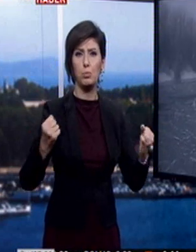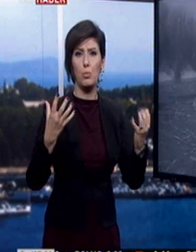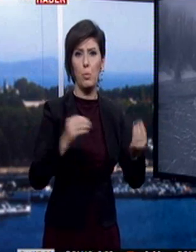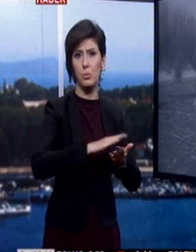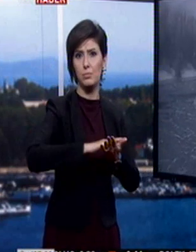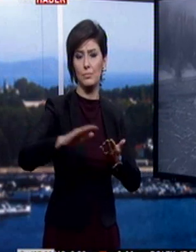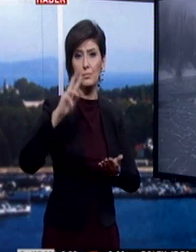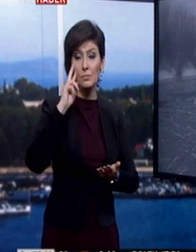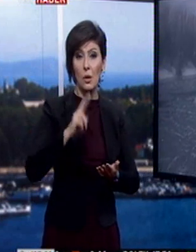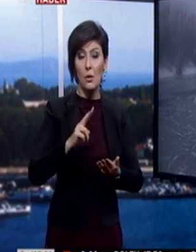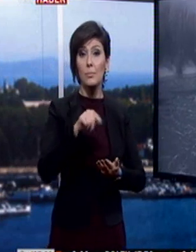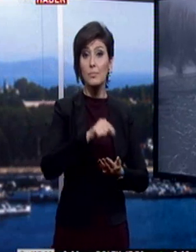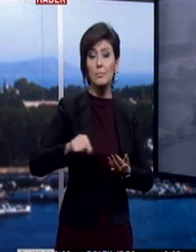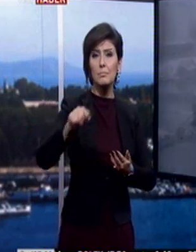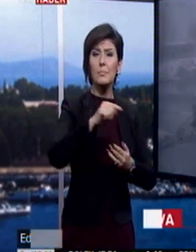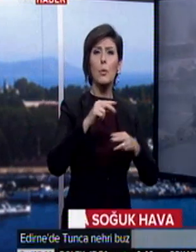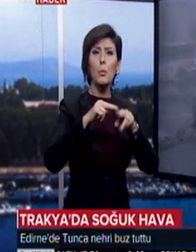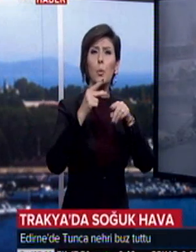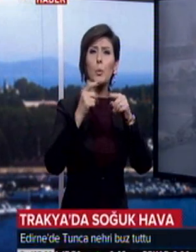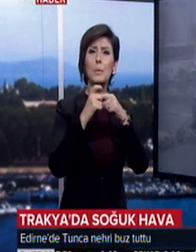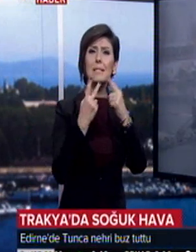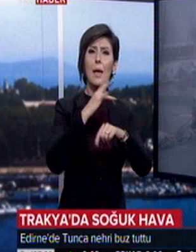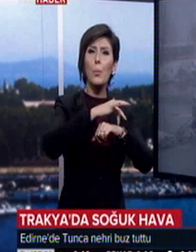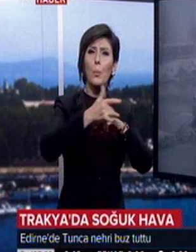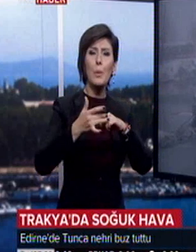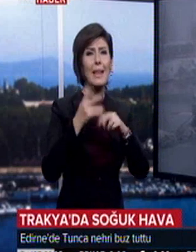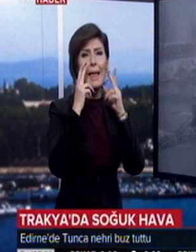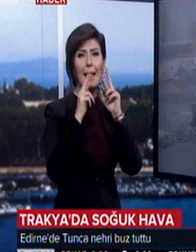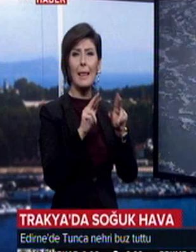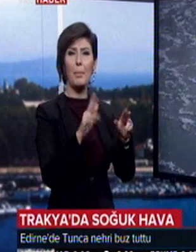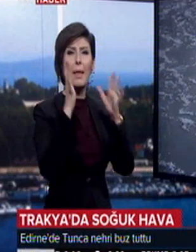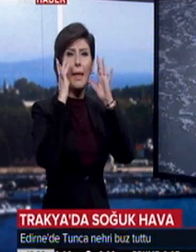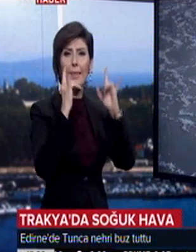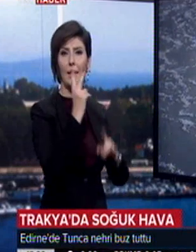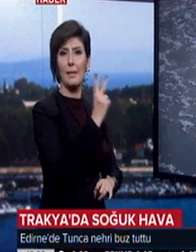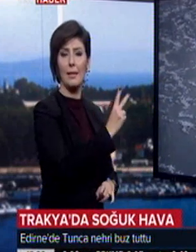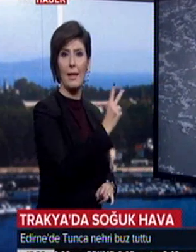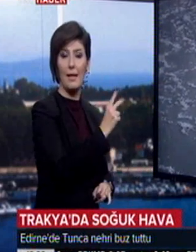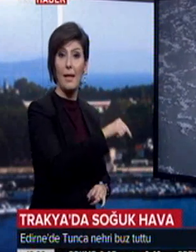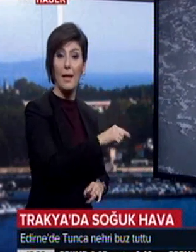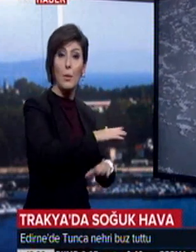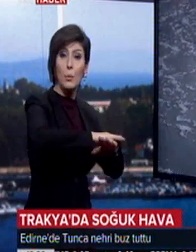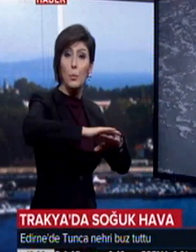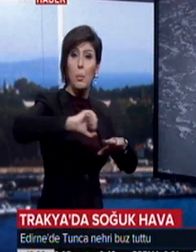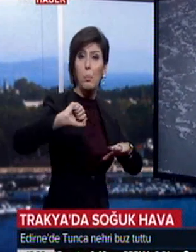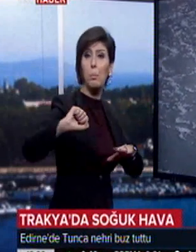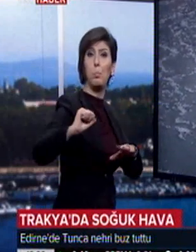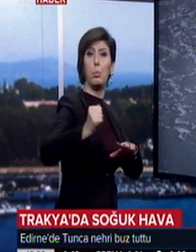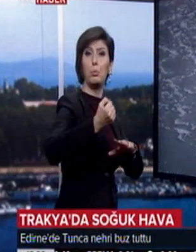Kuzey ülkelerini andıran görüntüler Edirne'den. Yüzeyi tamamen buzla kaplanan nehir ise Trakya'ya can